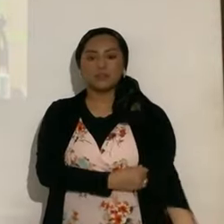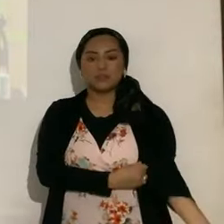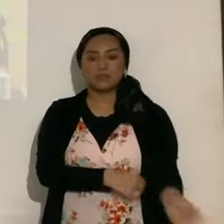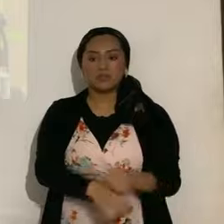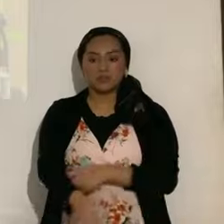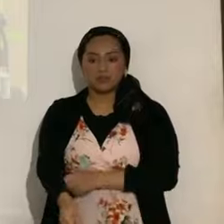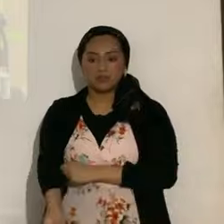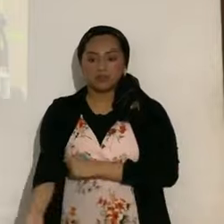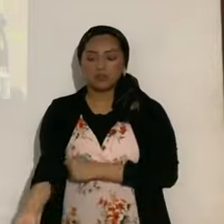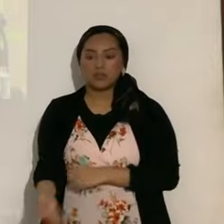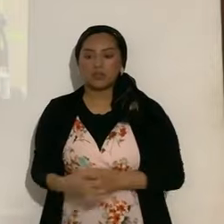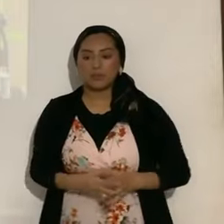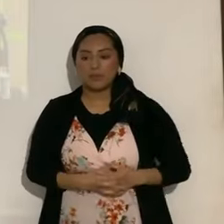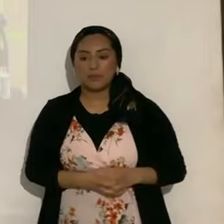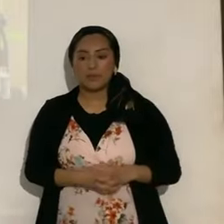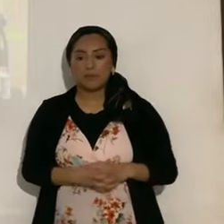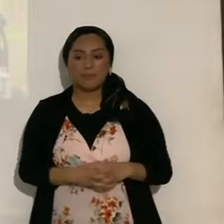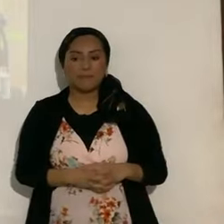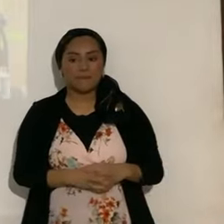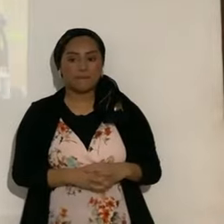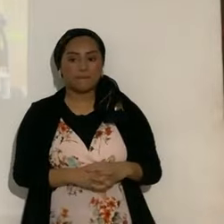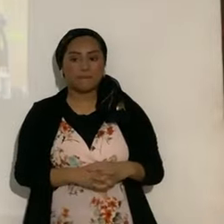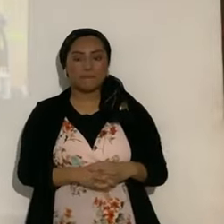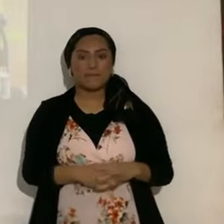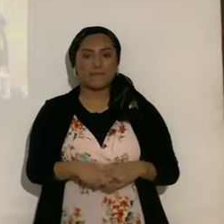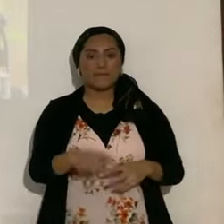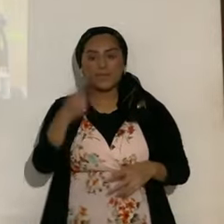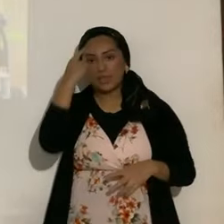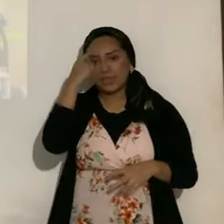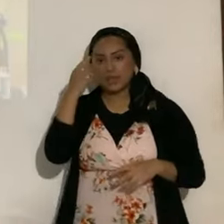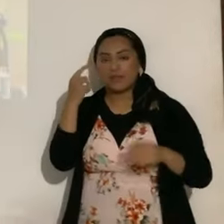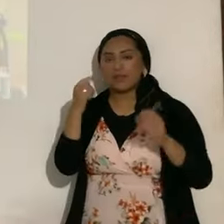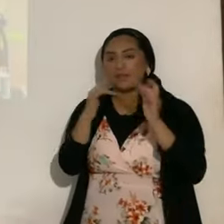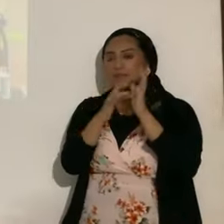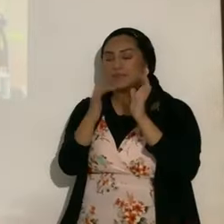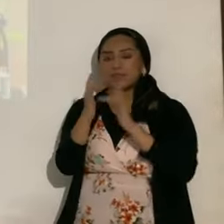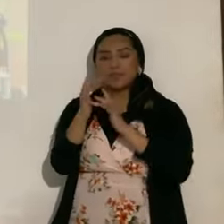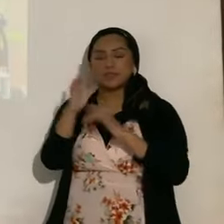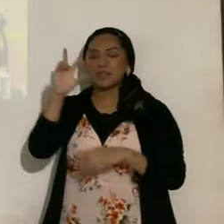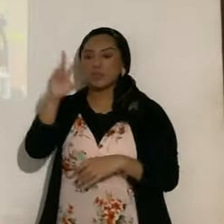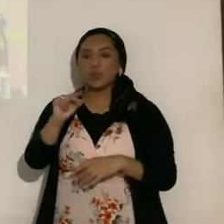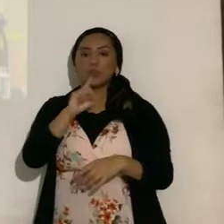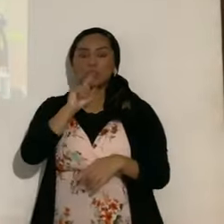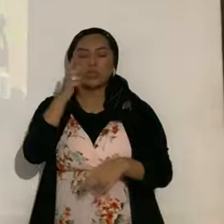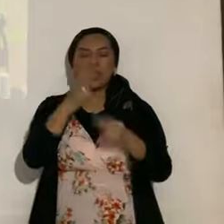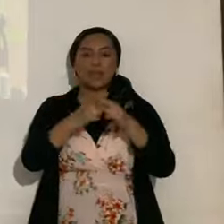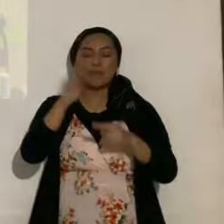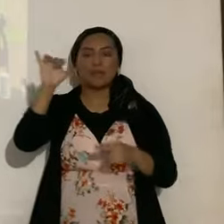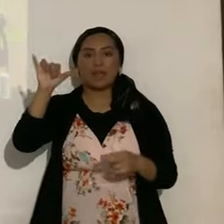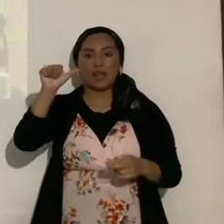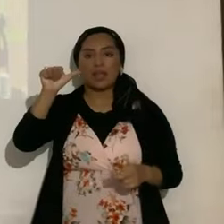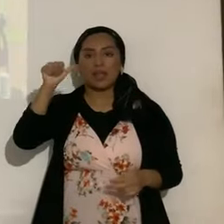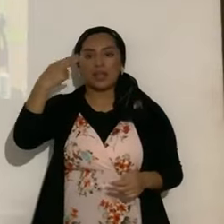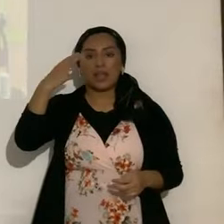mencionando, el nombre supuestamente, del Mesías, pero no, el Mesías es Yahshua, el Mesías es Yahshua Hamashiyah.